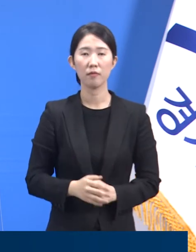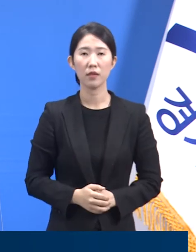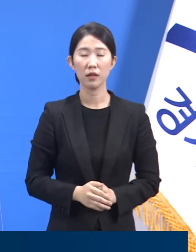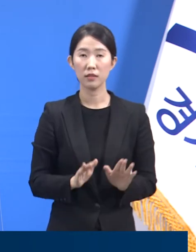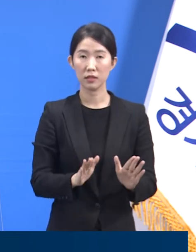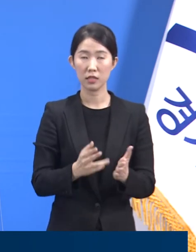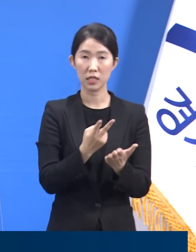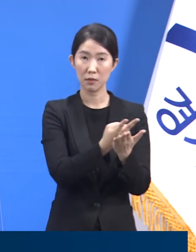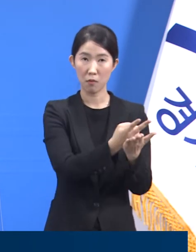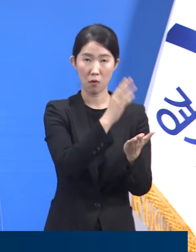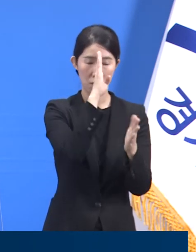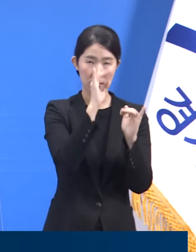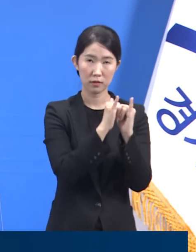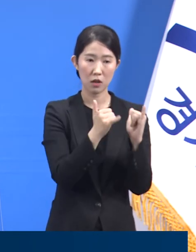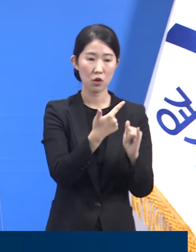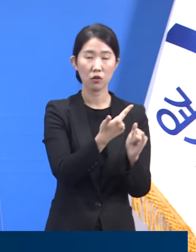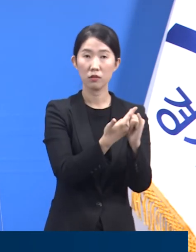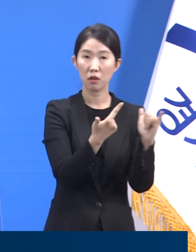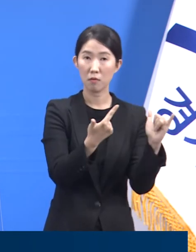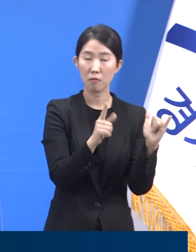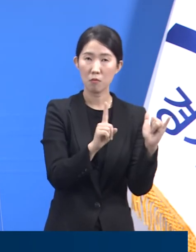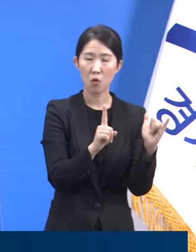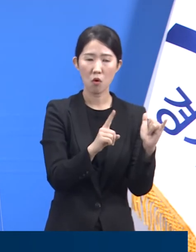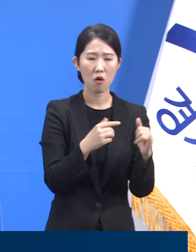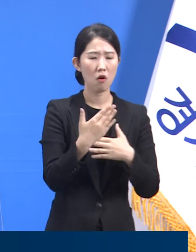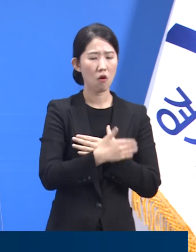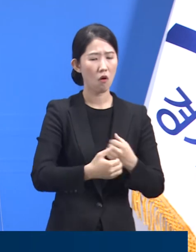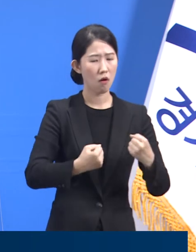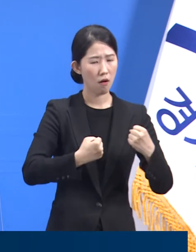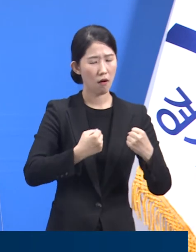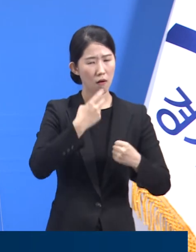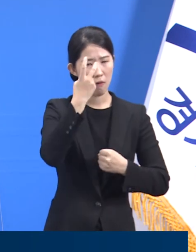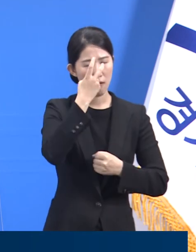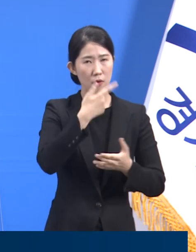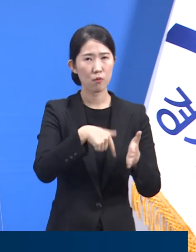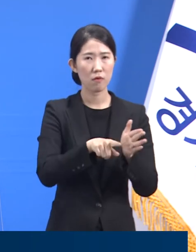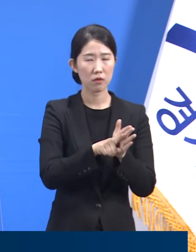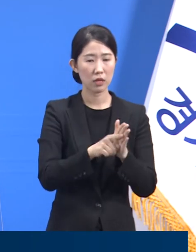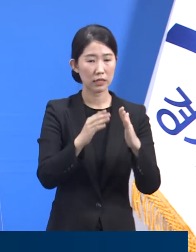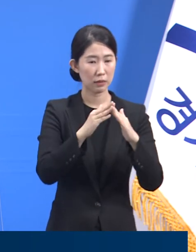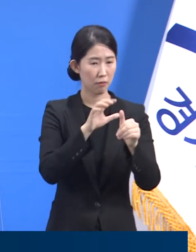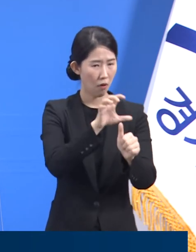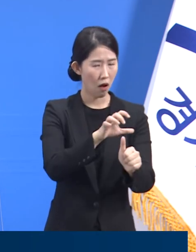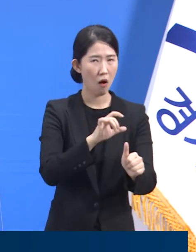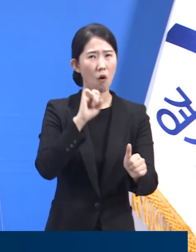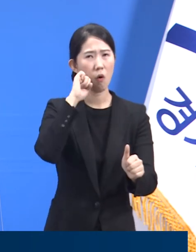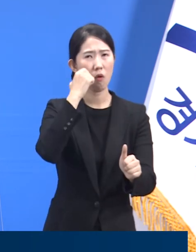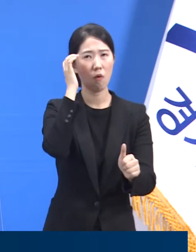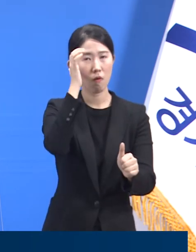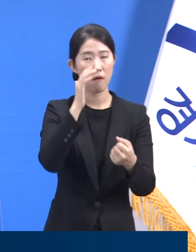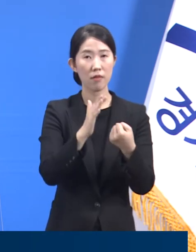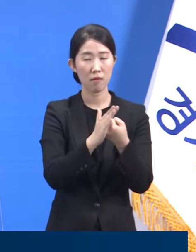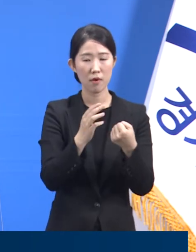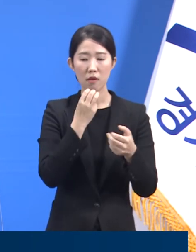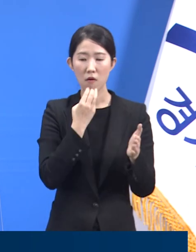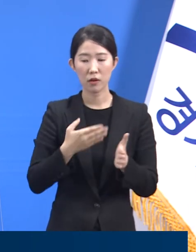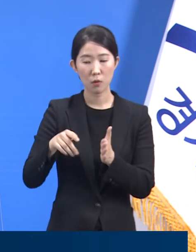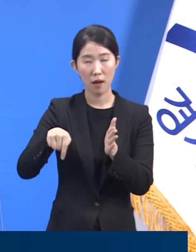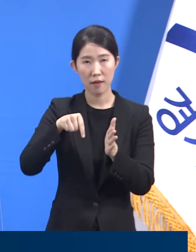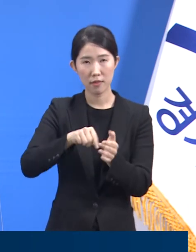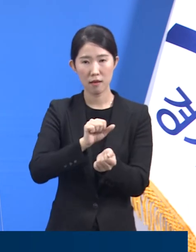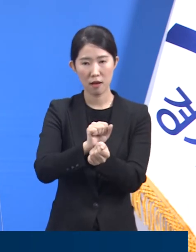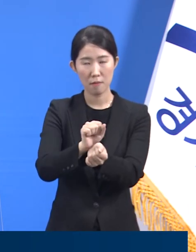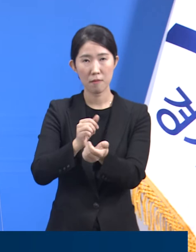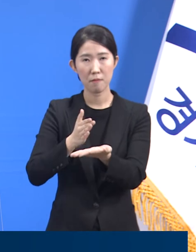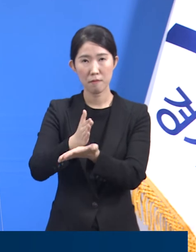건강관리를 위해서 자택격리 조치가 부적절했고 도내 감염병 전담 요양병원으로 소산시키는 중입니다.